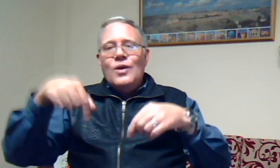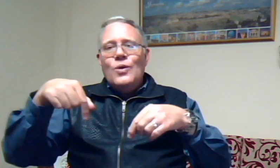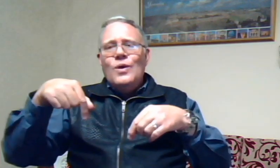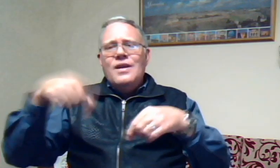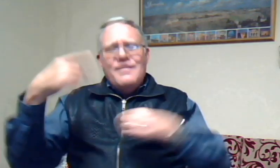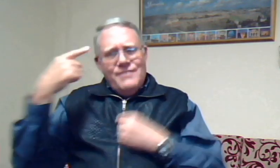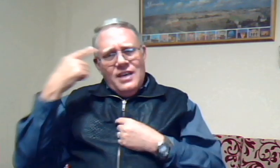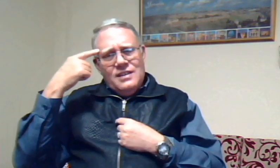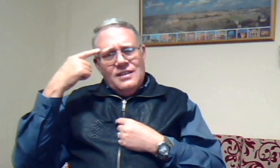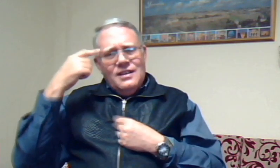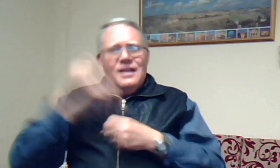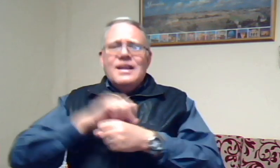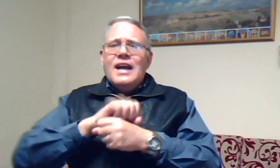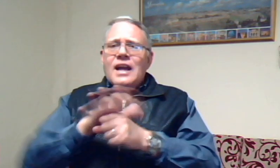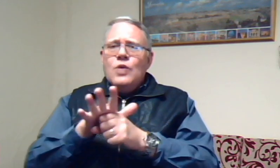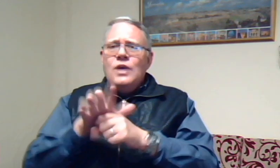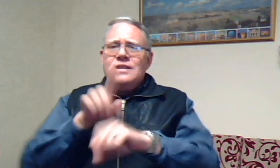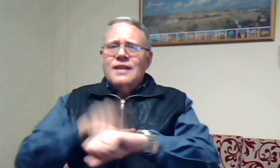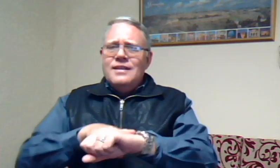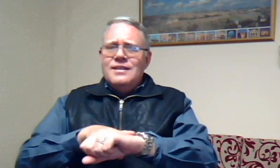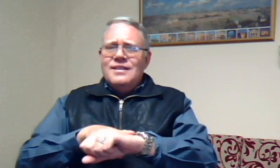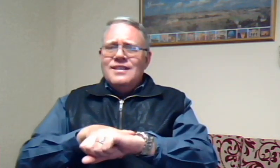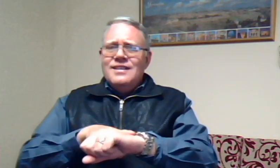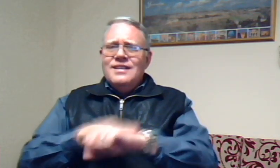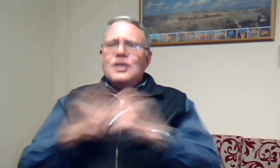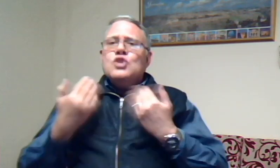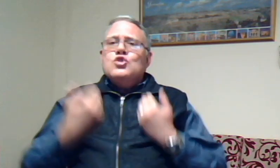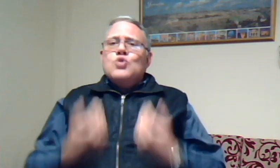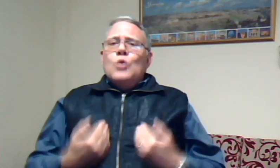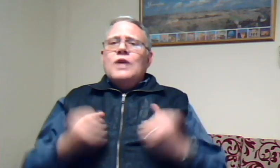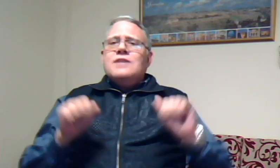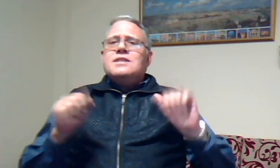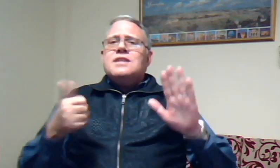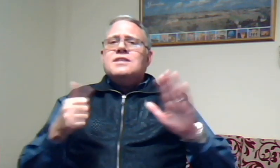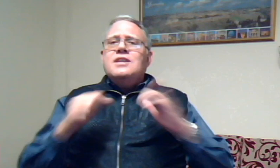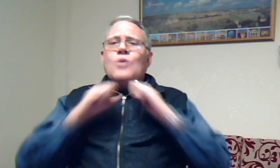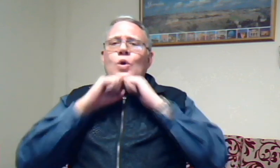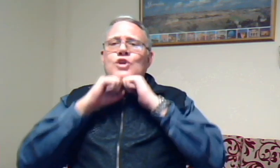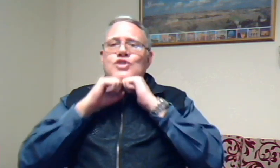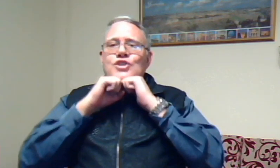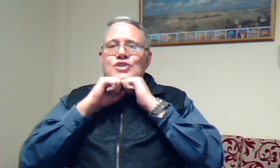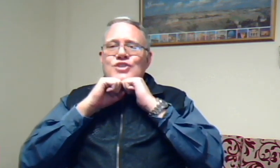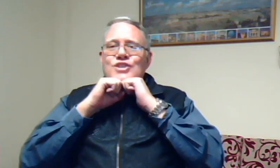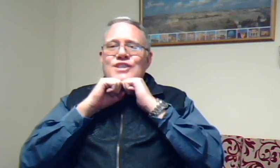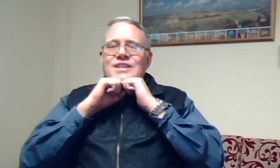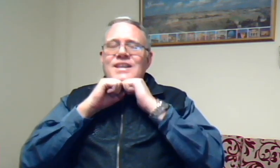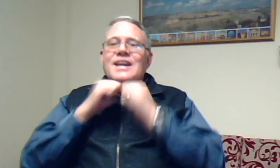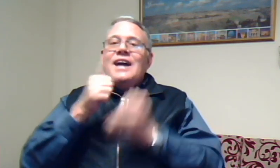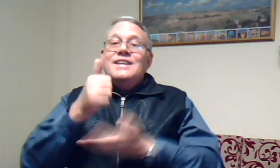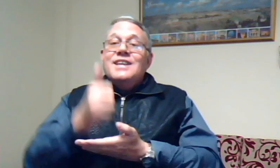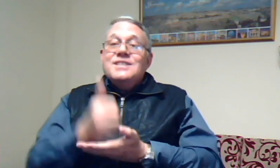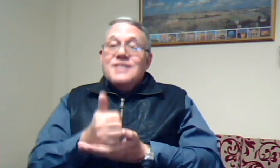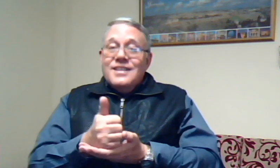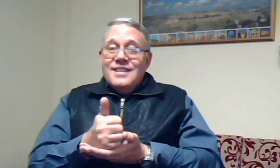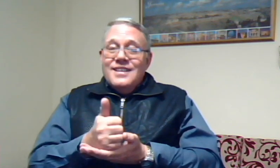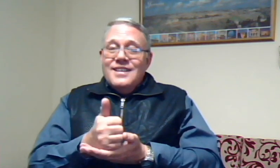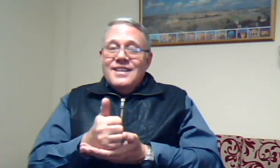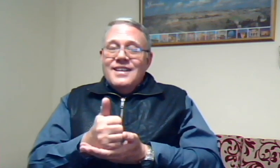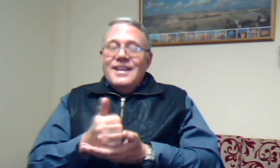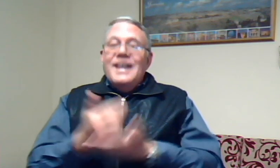weet, Corona-tyd, Sondag 16 Augustus, kan jy sit, en